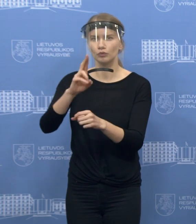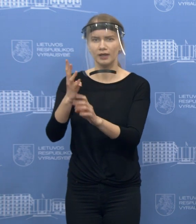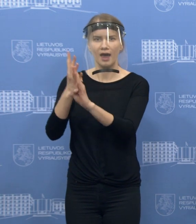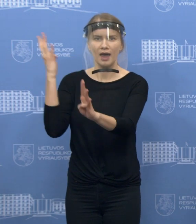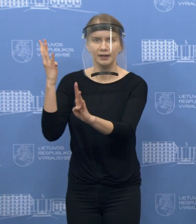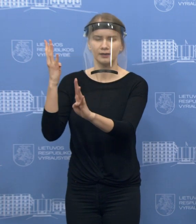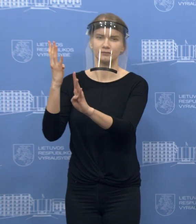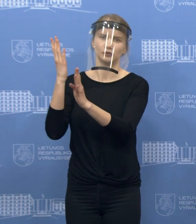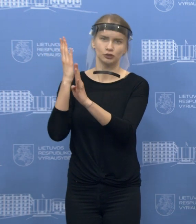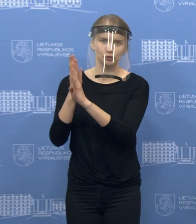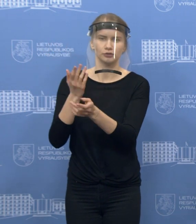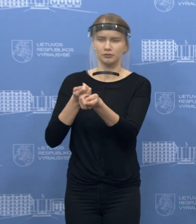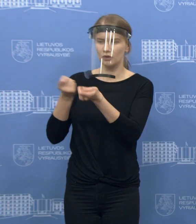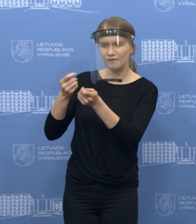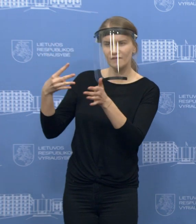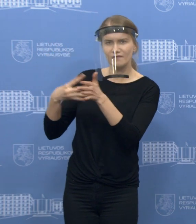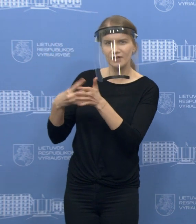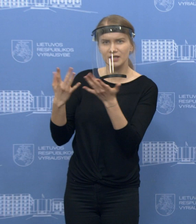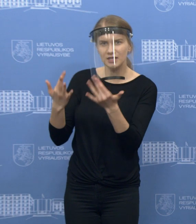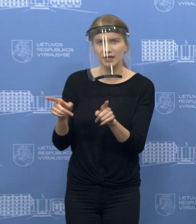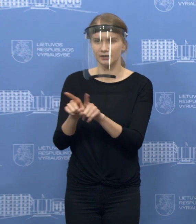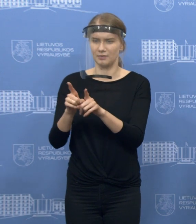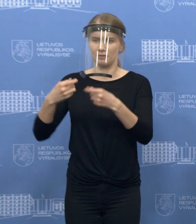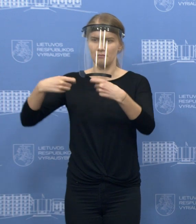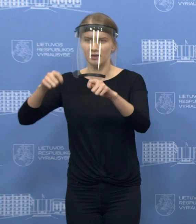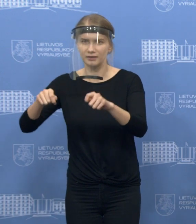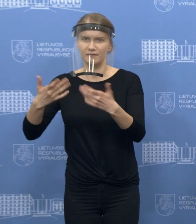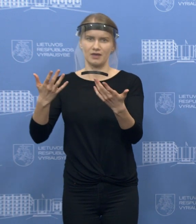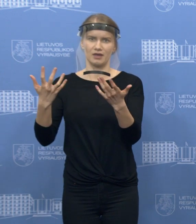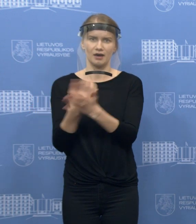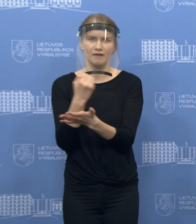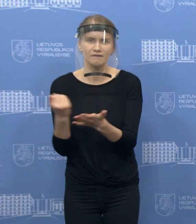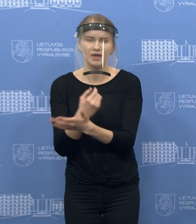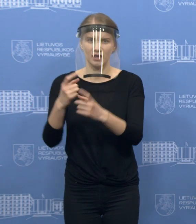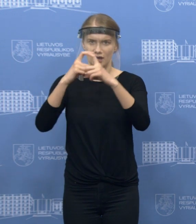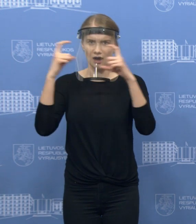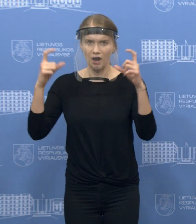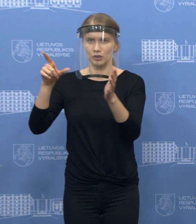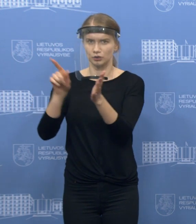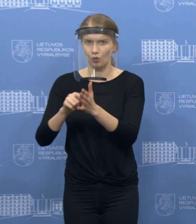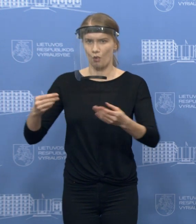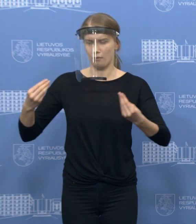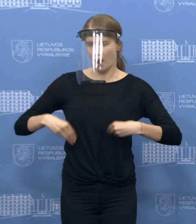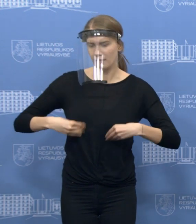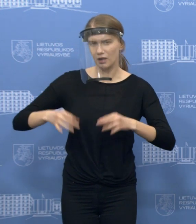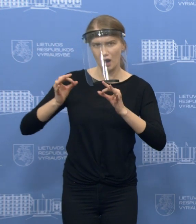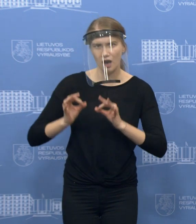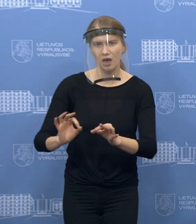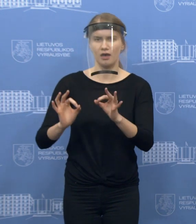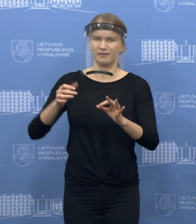tiek pirkėjų, tiek pardavėjų dėvėjimas būtinų apsaugos priemonių, tiek pirkėjų, tiek pardavėjų